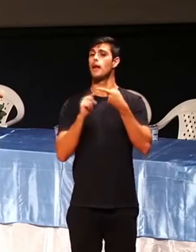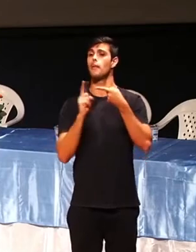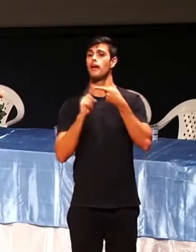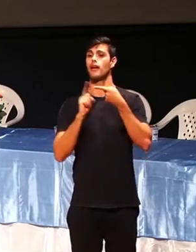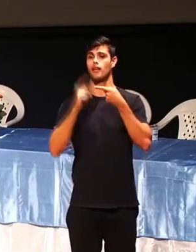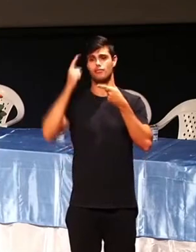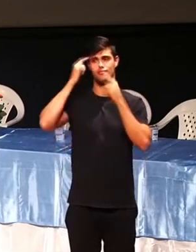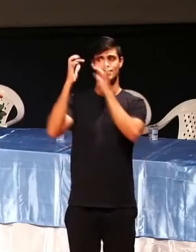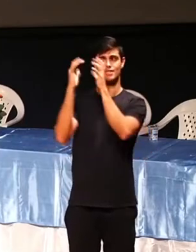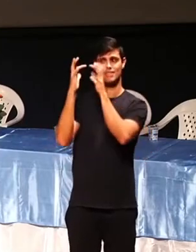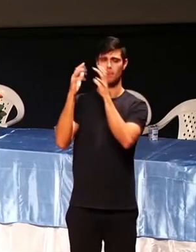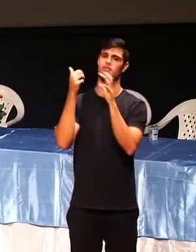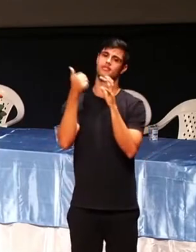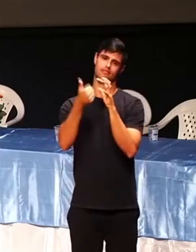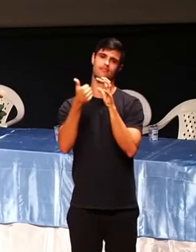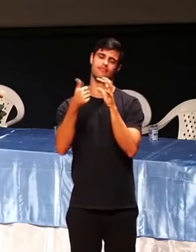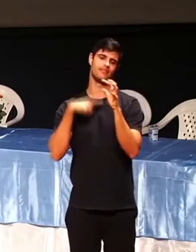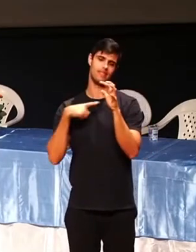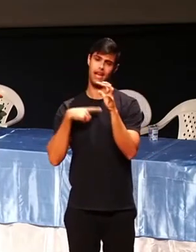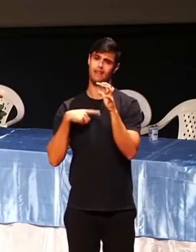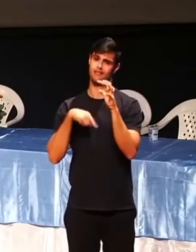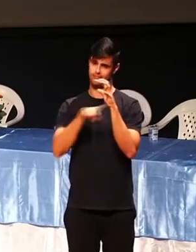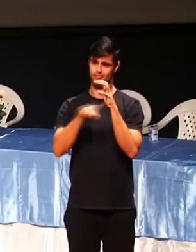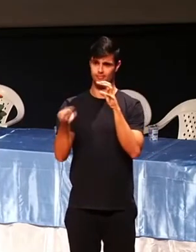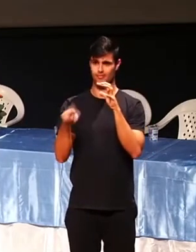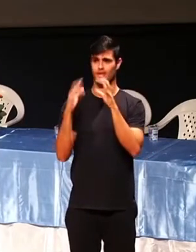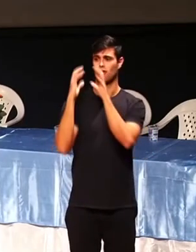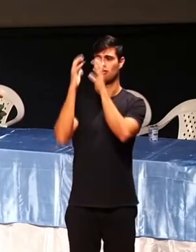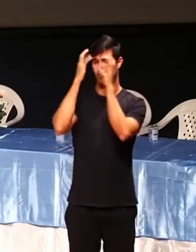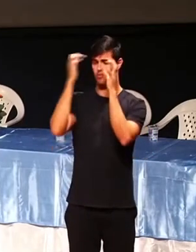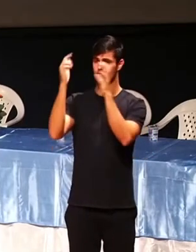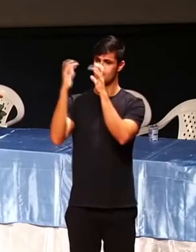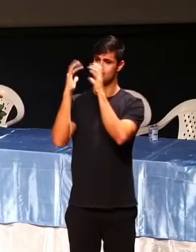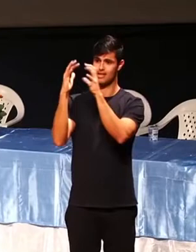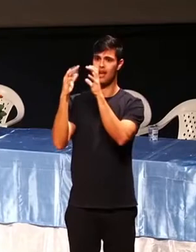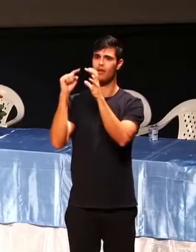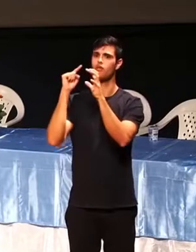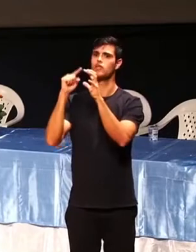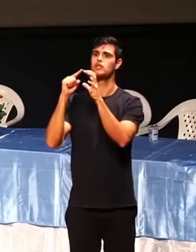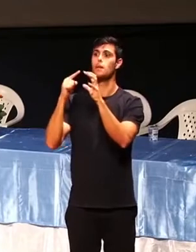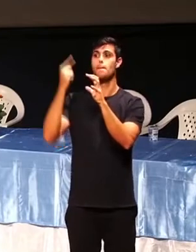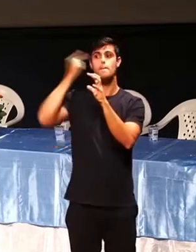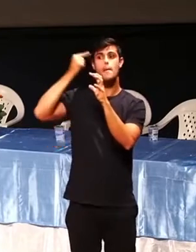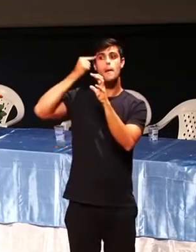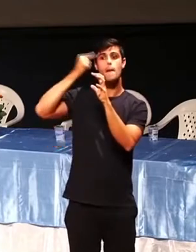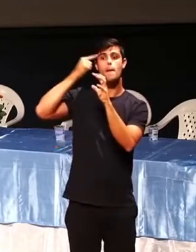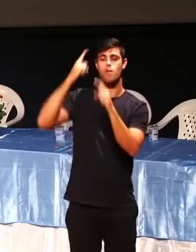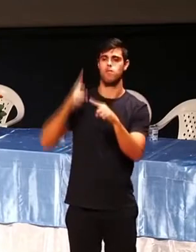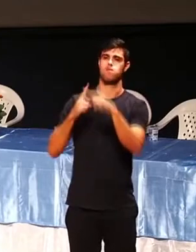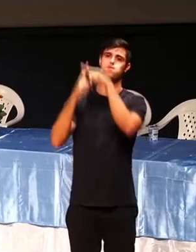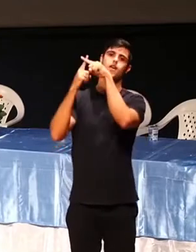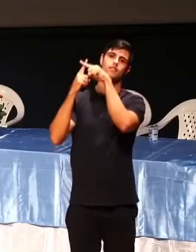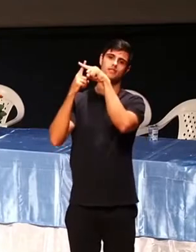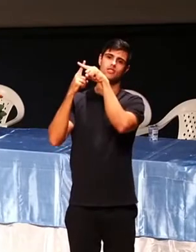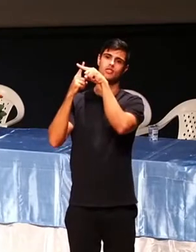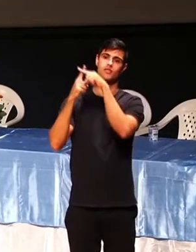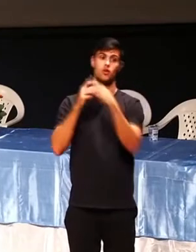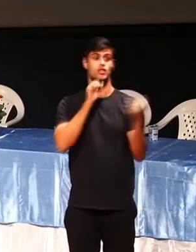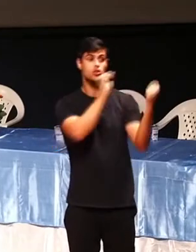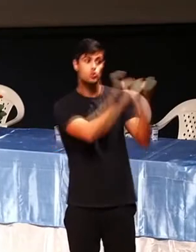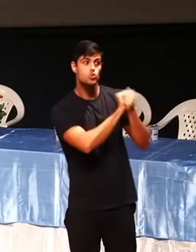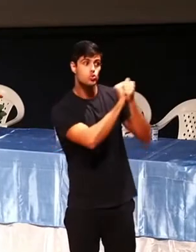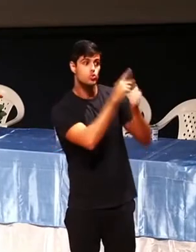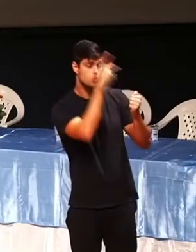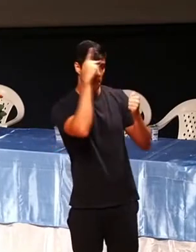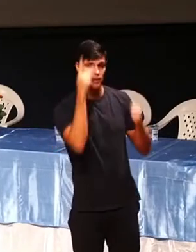você começar a pensar mais positivo, me diga com quem andas que lhe direi quem tu és. Andar com pessoas positivas, assistir vídeos positivos,